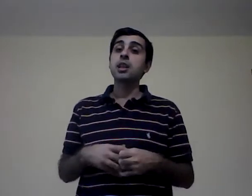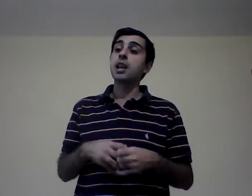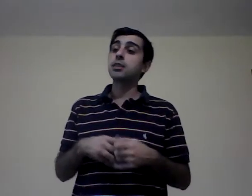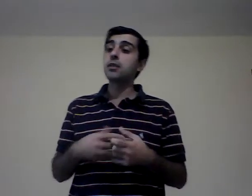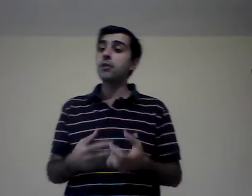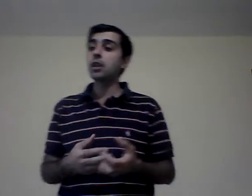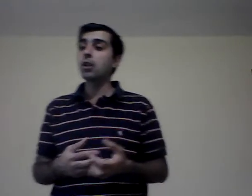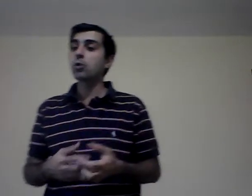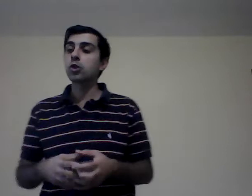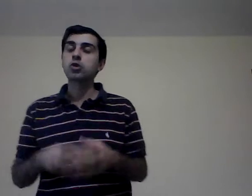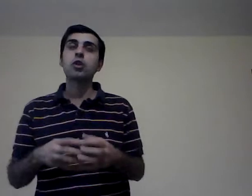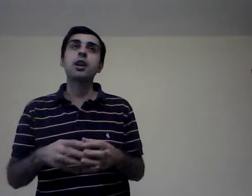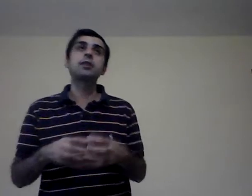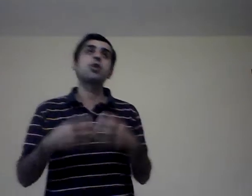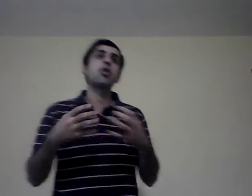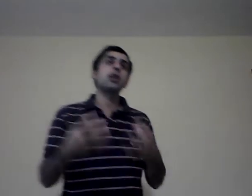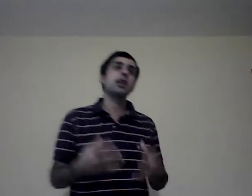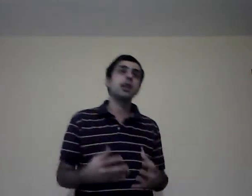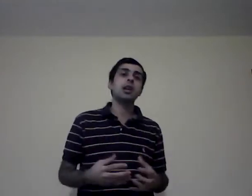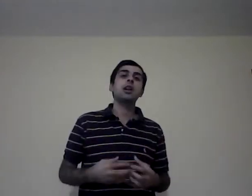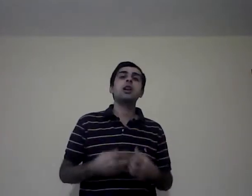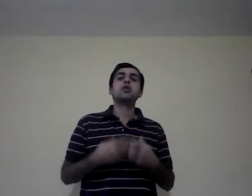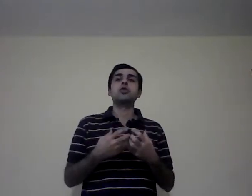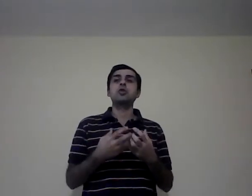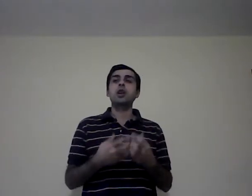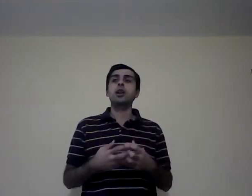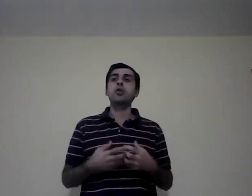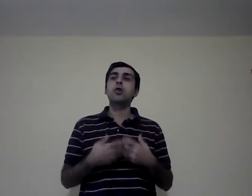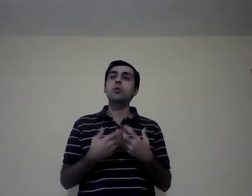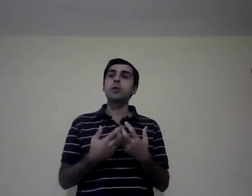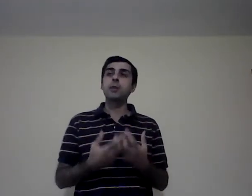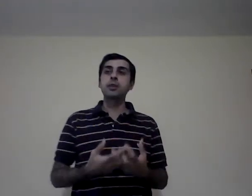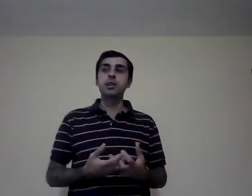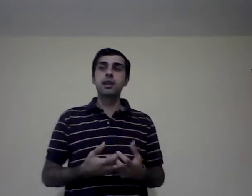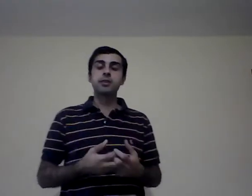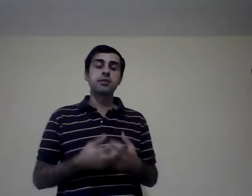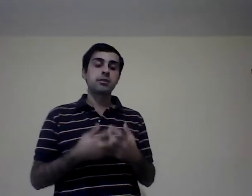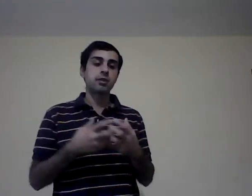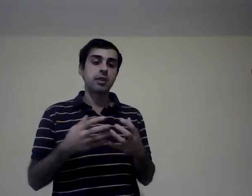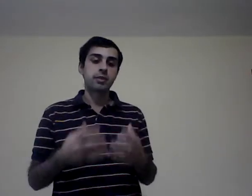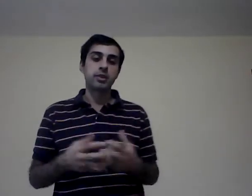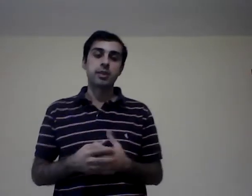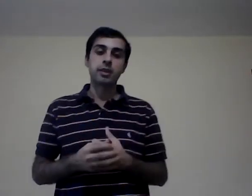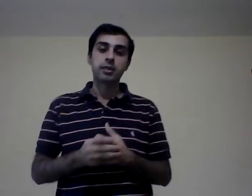las sin fines de lucro son las ONG, sociedades no gubernamentales, etc. ¿Sí?